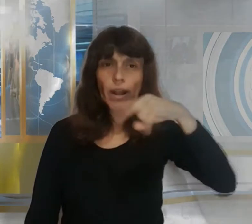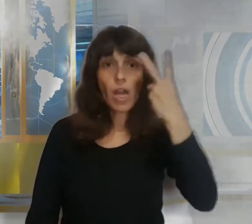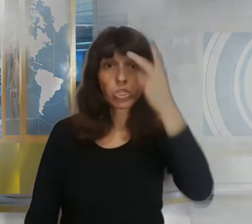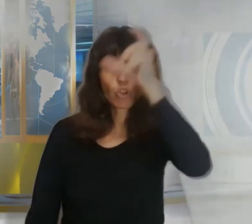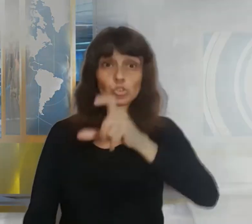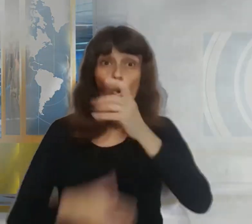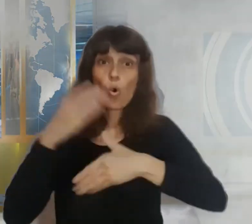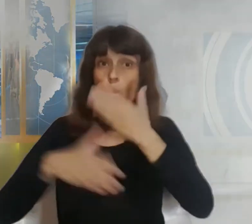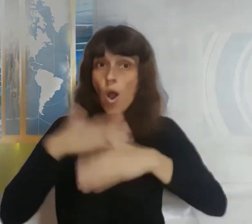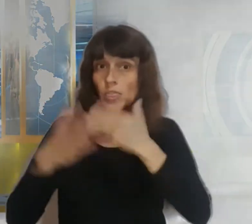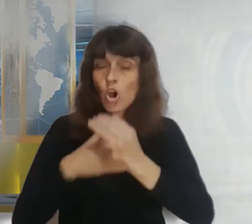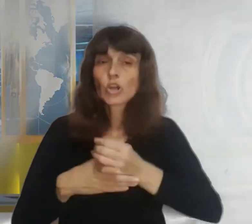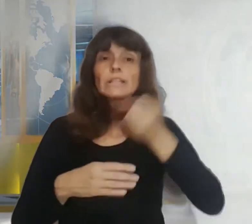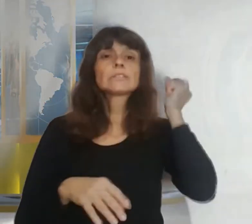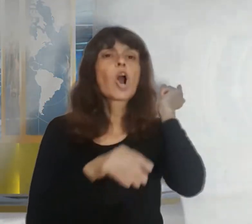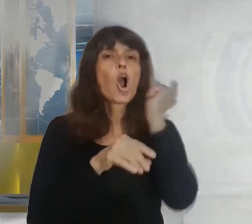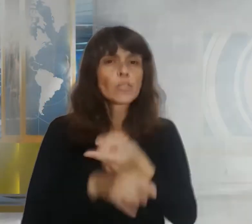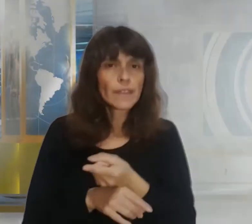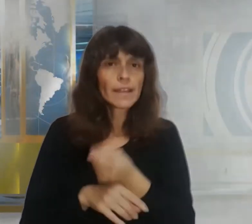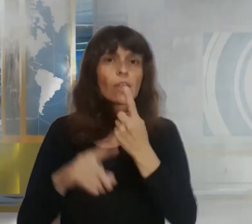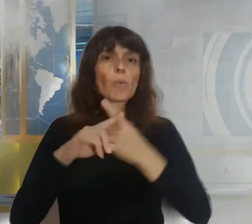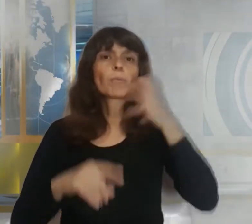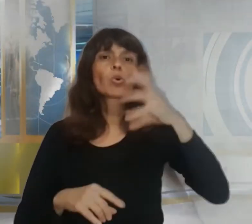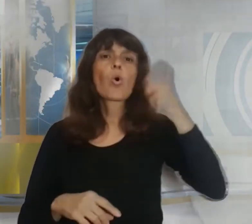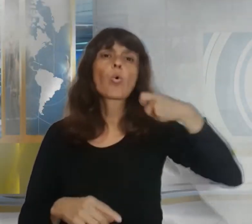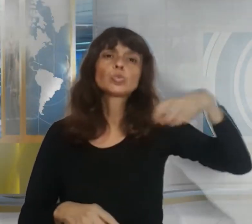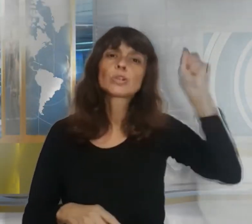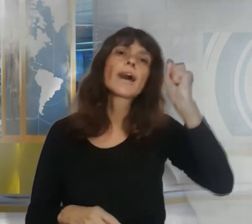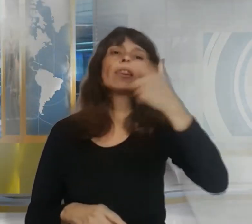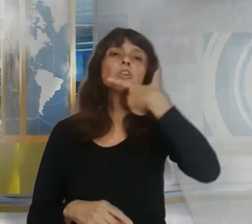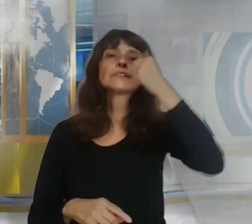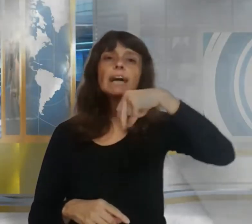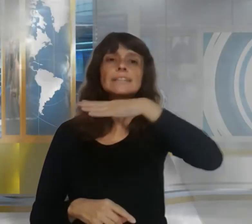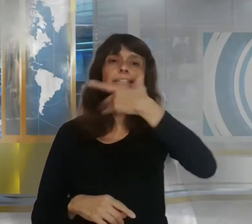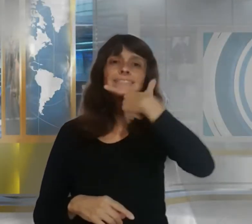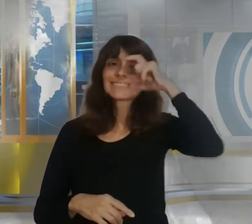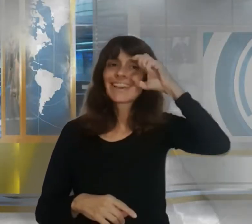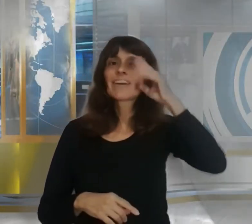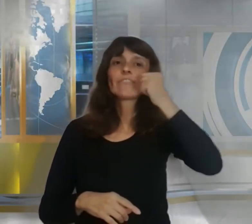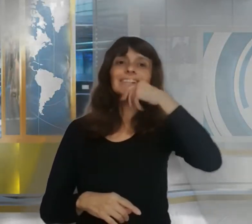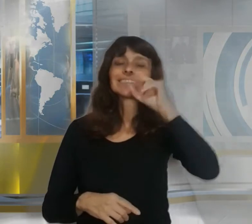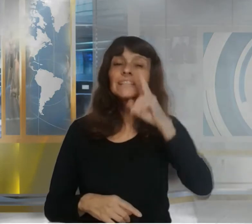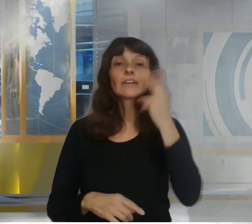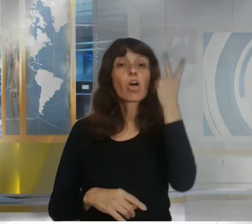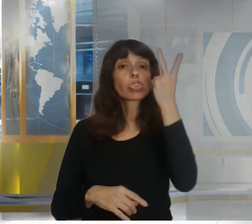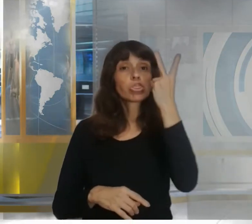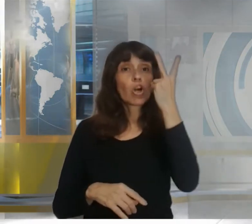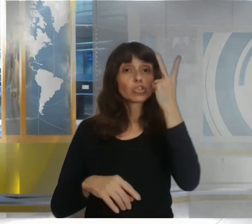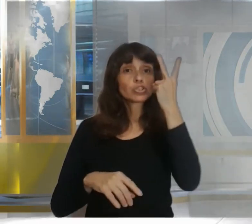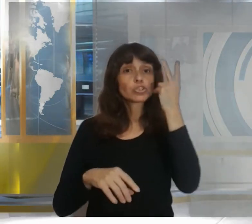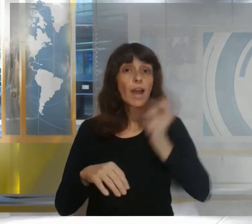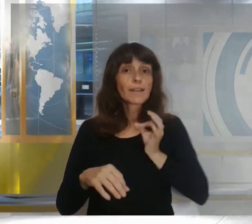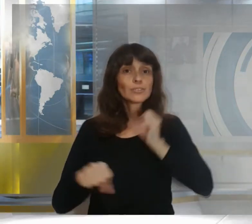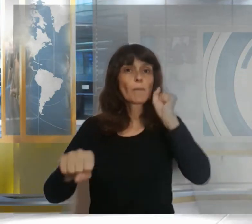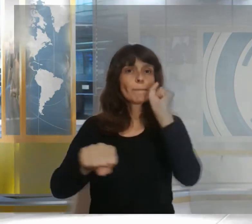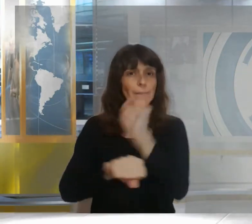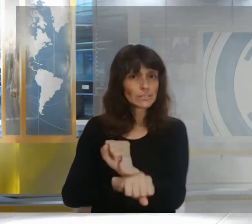3 de san sebastián a dos años de prisión por la difusión del contenido sexual en el que aparecían ambos